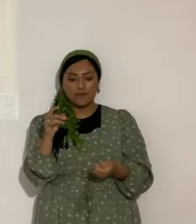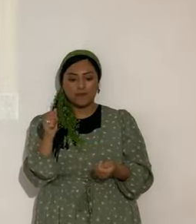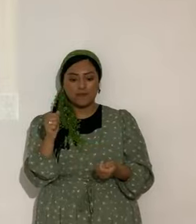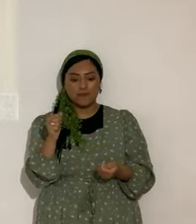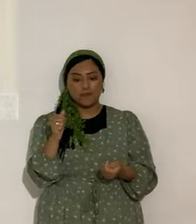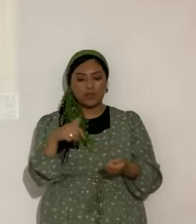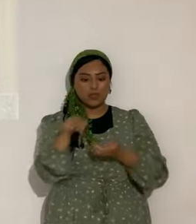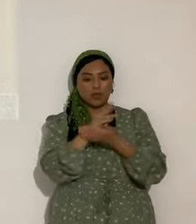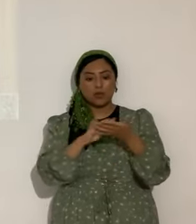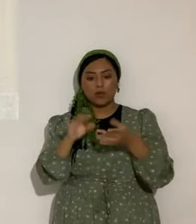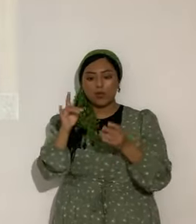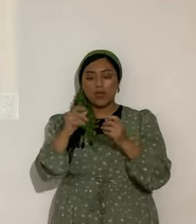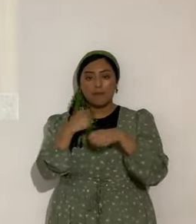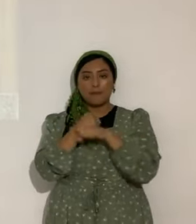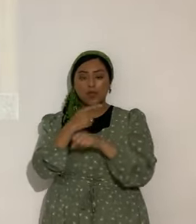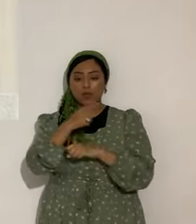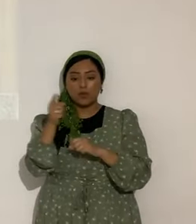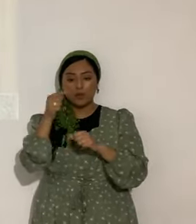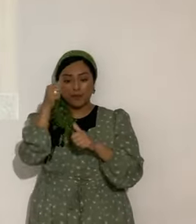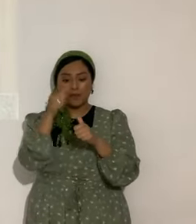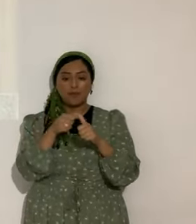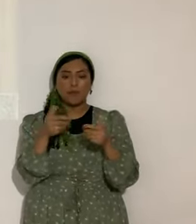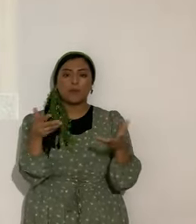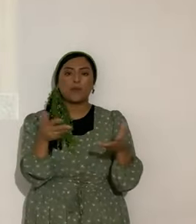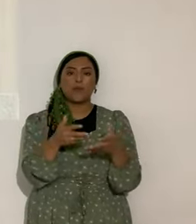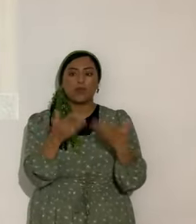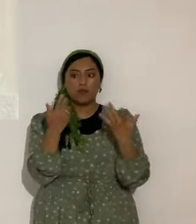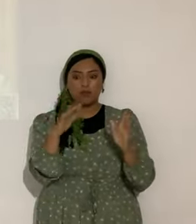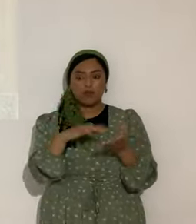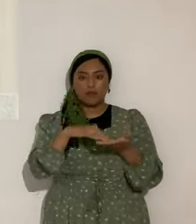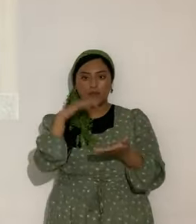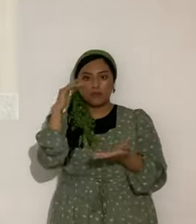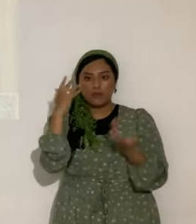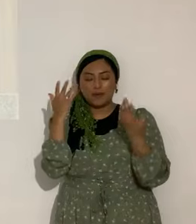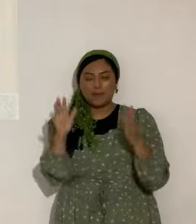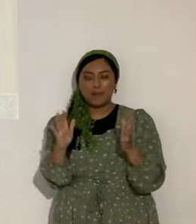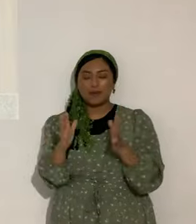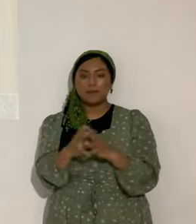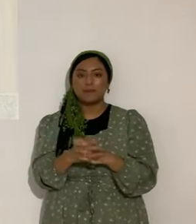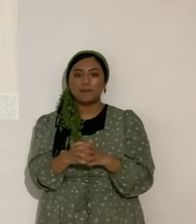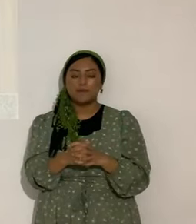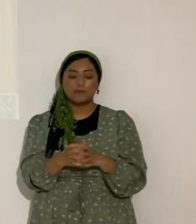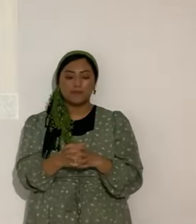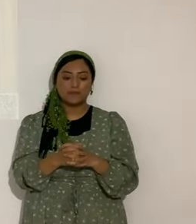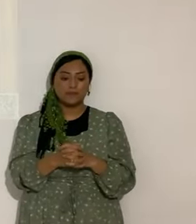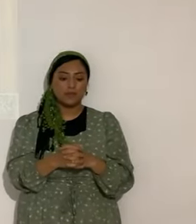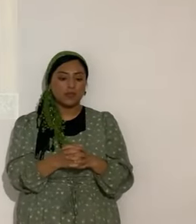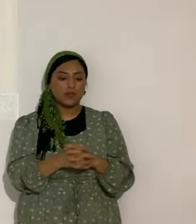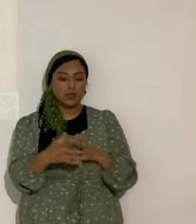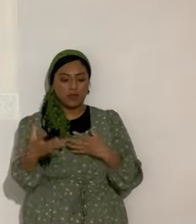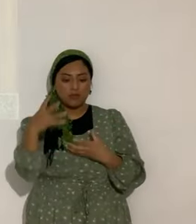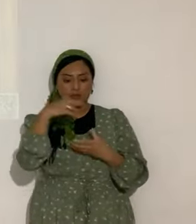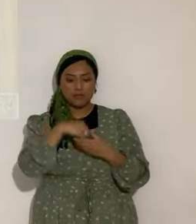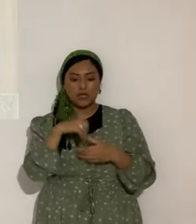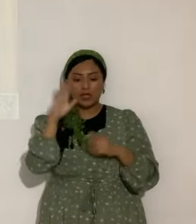Les hará recordar. ¿Por qué? Porque ya lo estudiamos. Si no como. Entonces hay que beberse la palabra. Bueno.